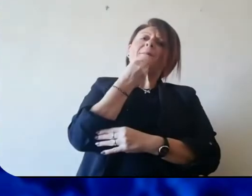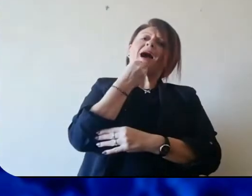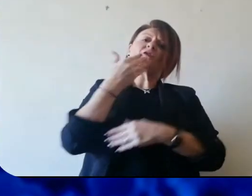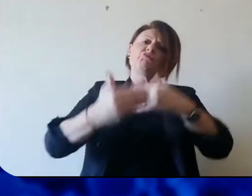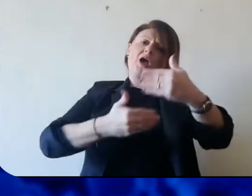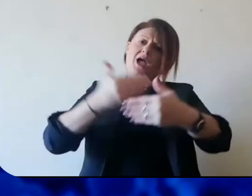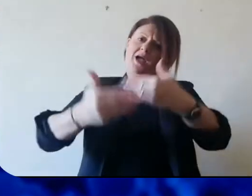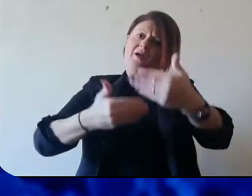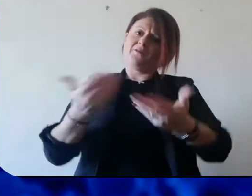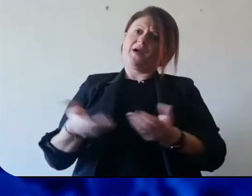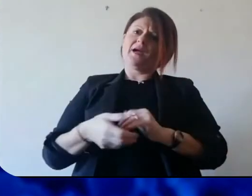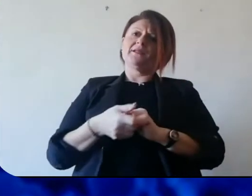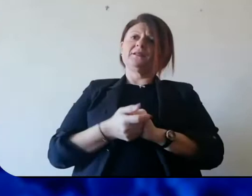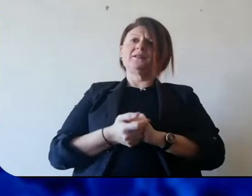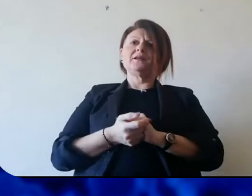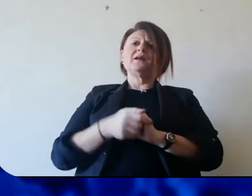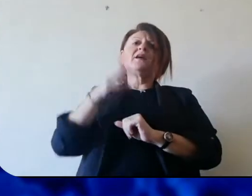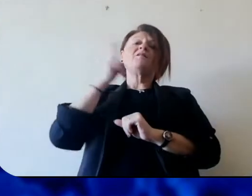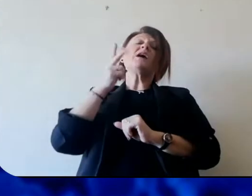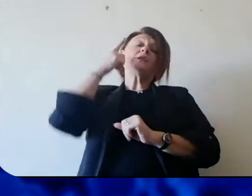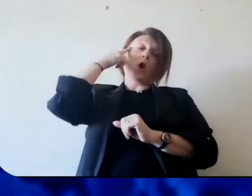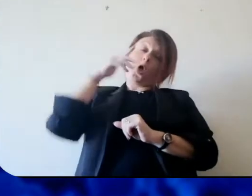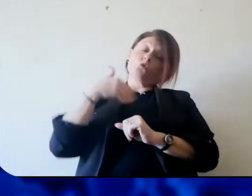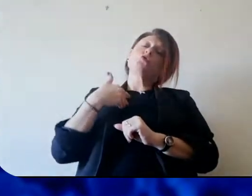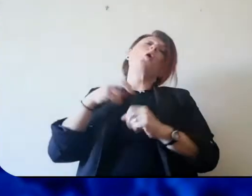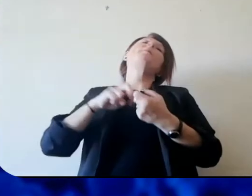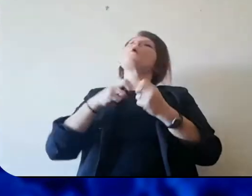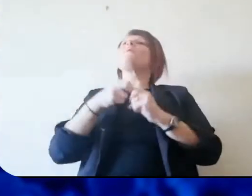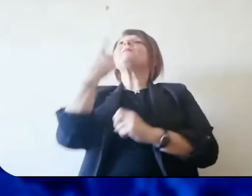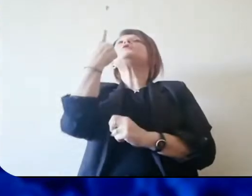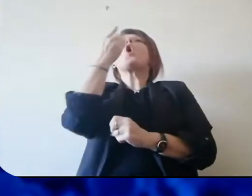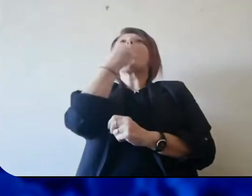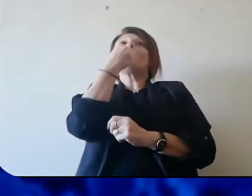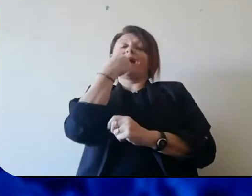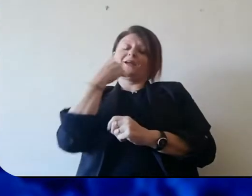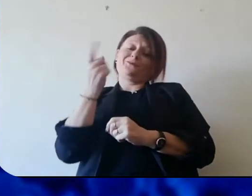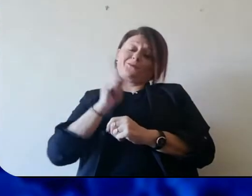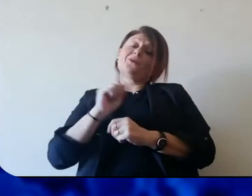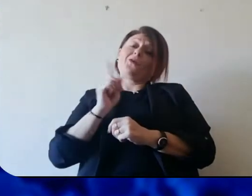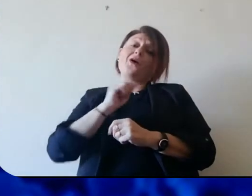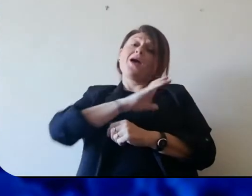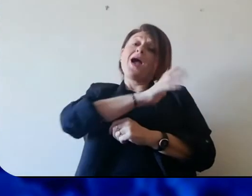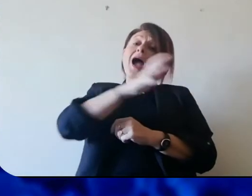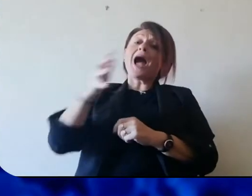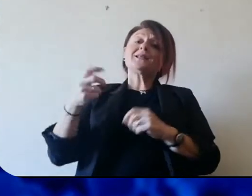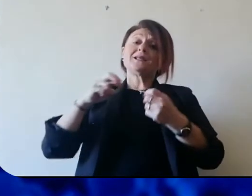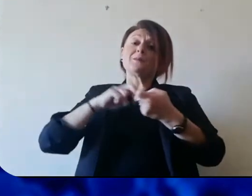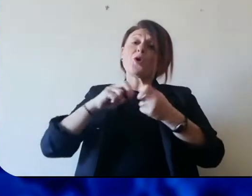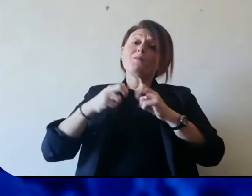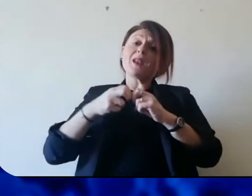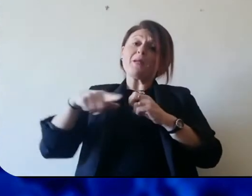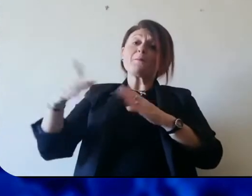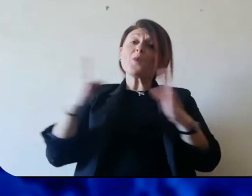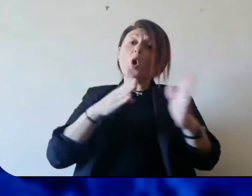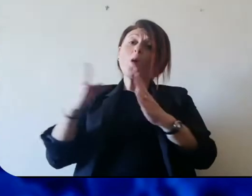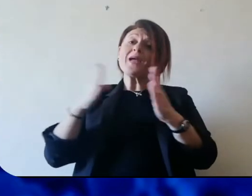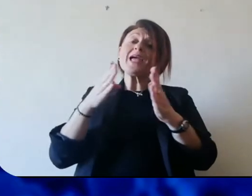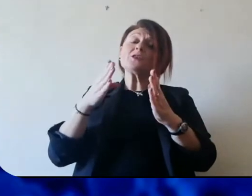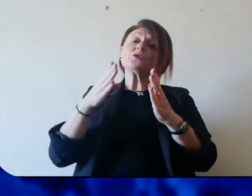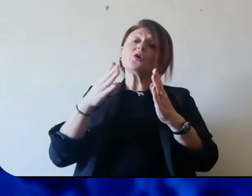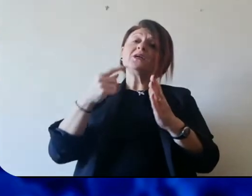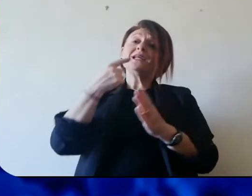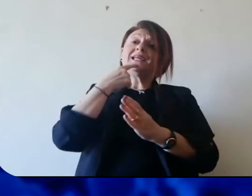avere almeno questo problema alimentare. Sappiamo che il problema non è solo alimentare, ci sono altri problemi per chi vive in questo momento